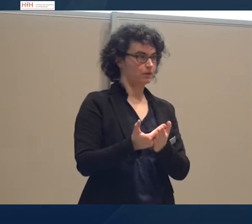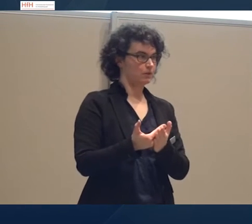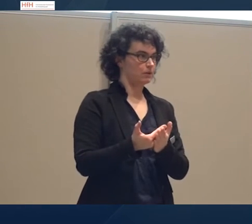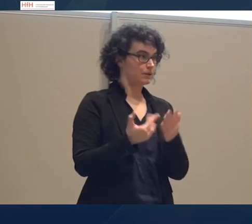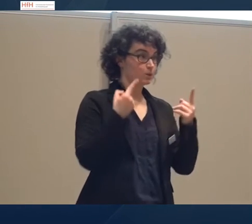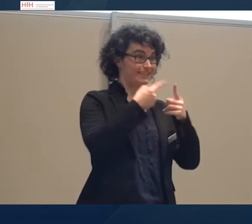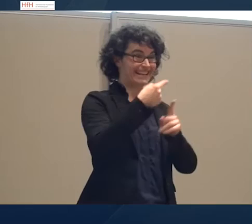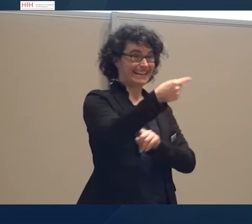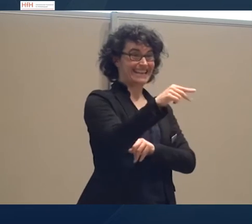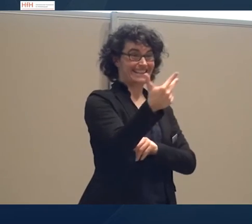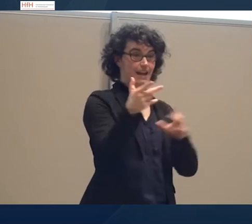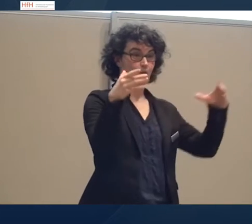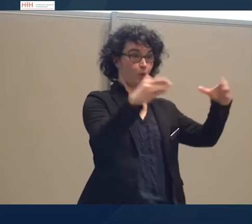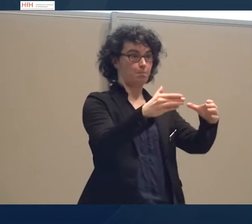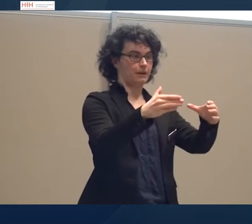Soweit für meine Zeit.